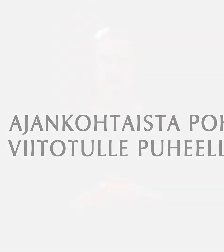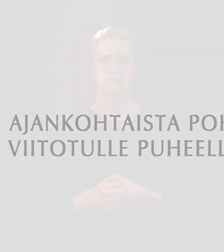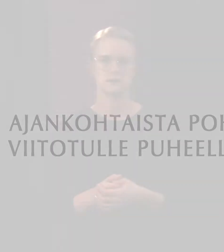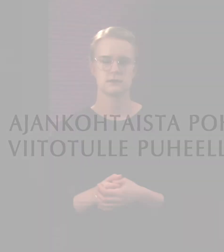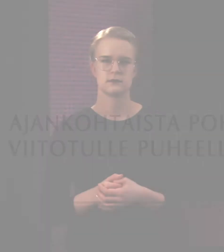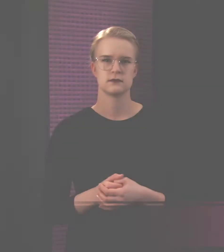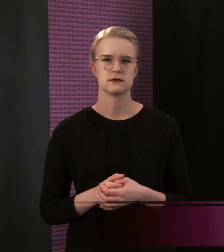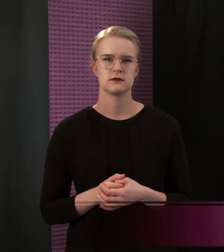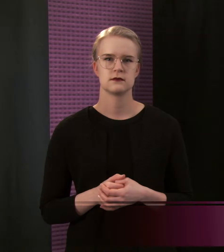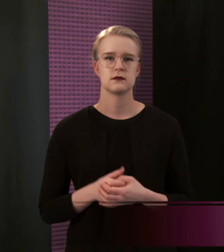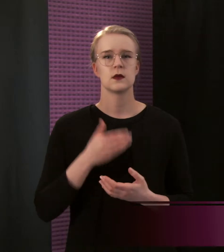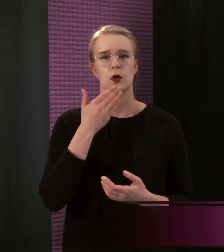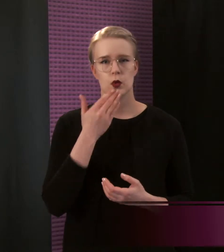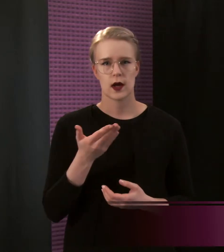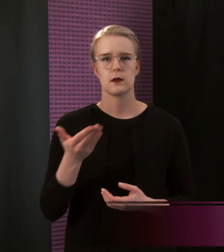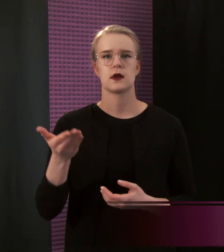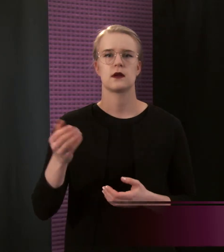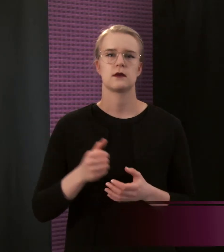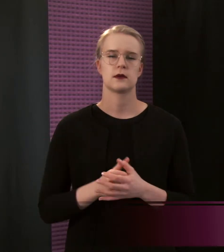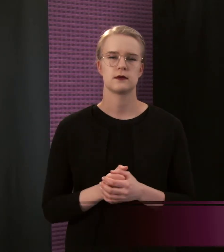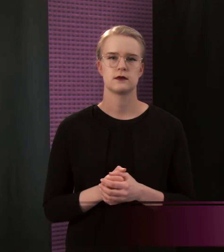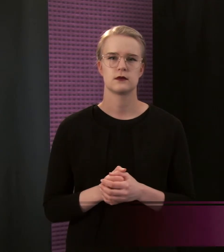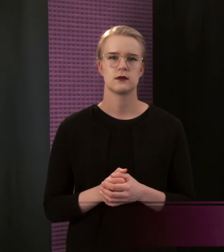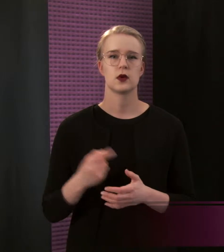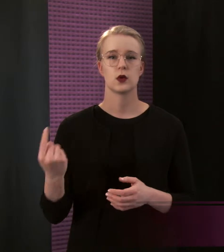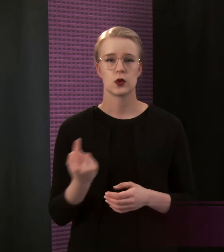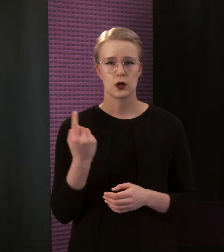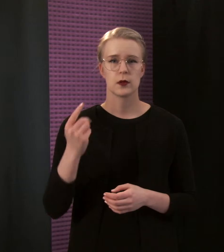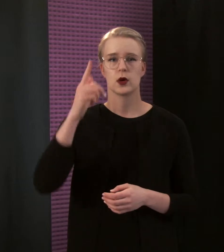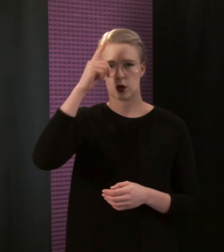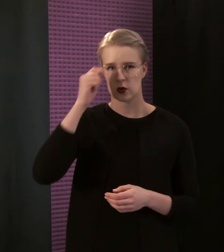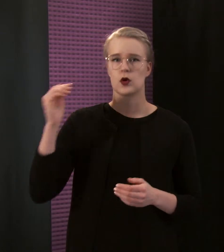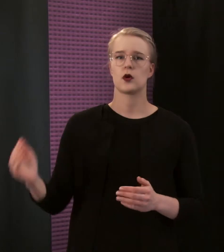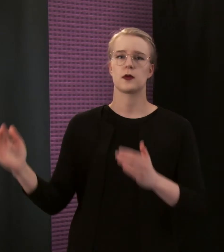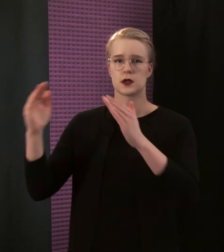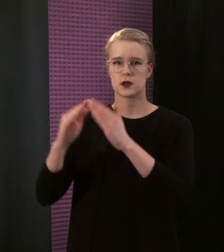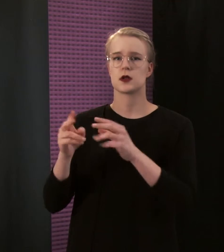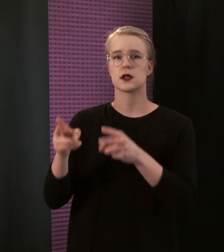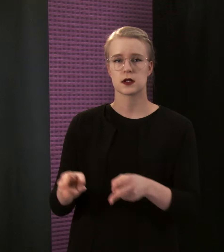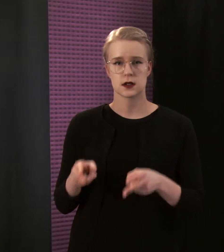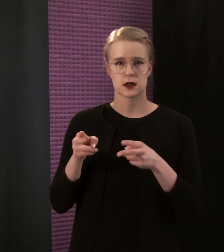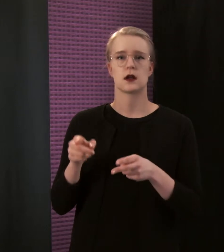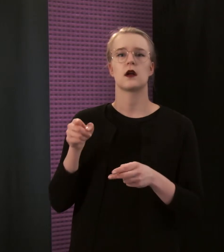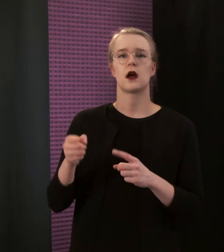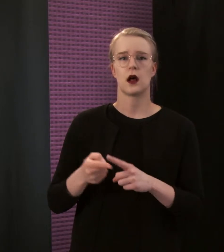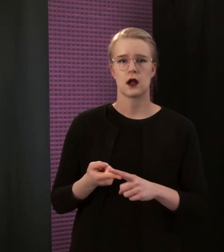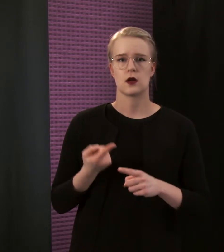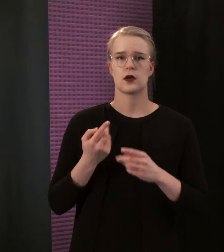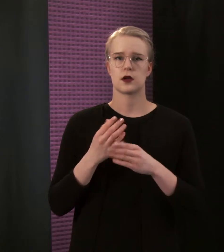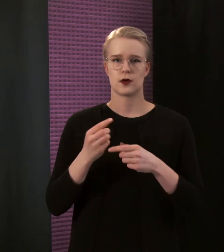Hyvää päivää. Kuopion yliopistollinen sairaala aloittaa yhteistoimintaneuvottelut.